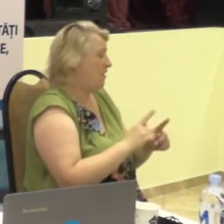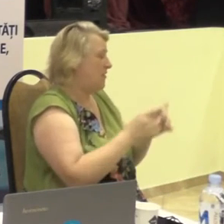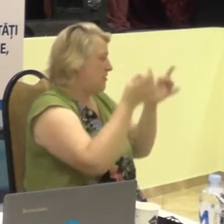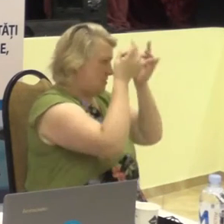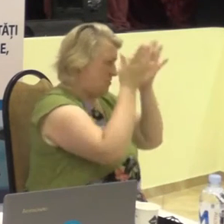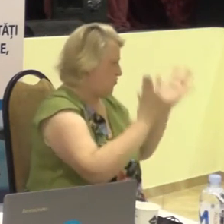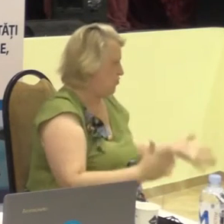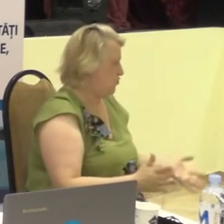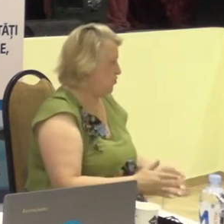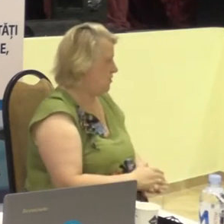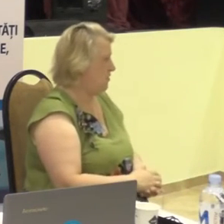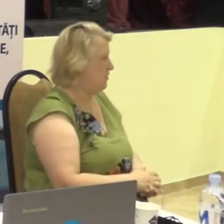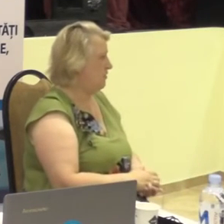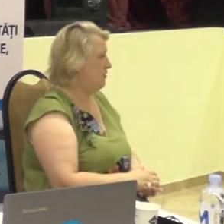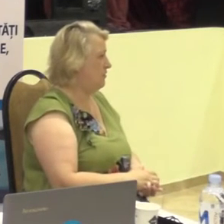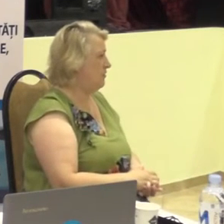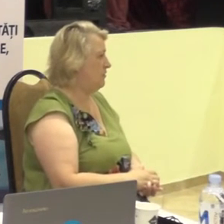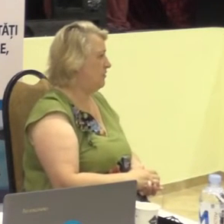cultură.